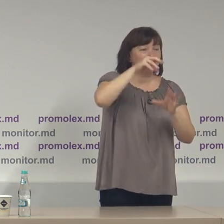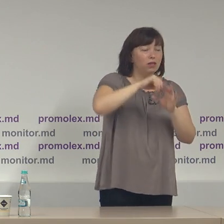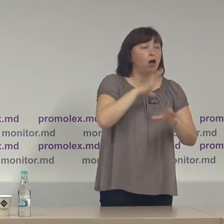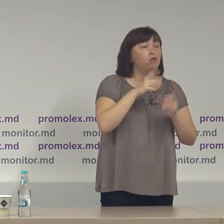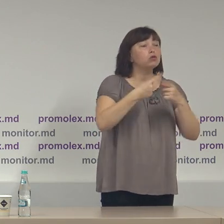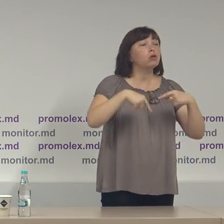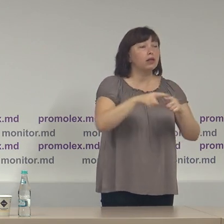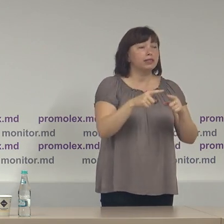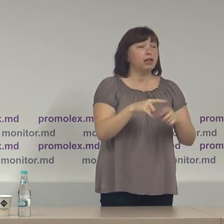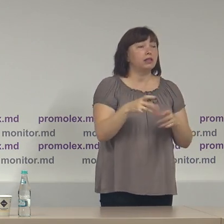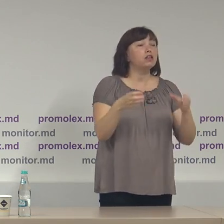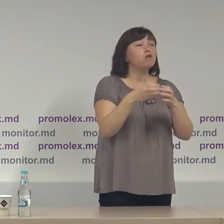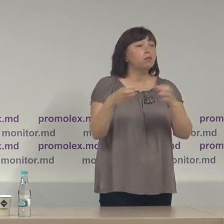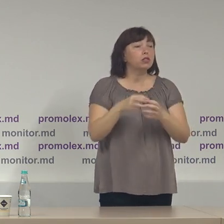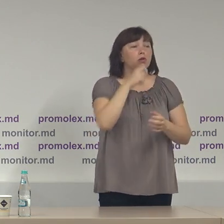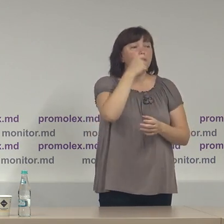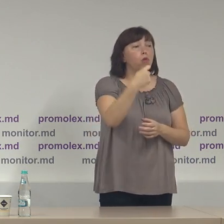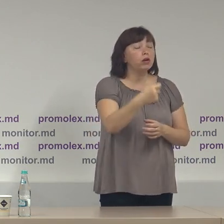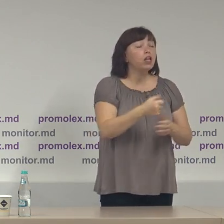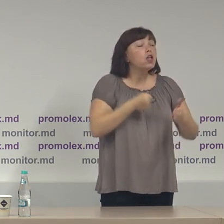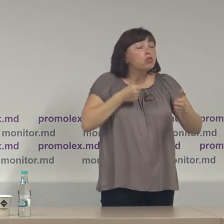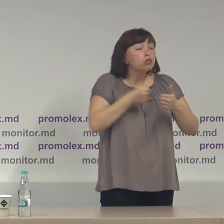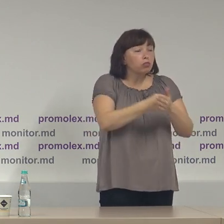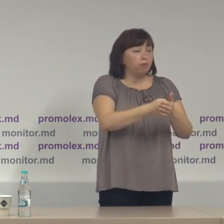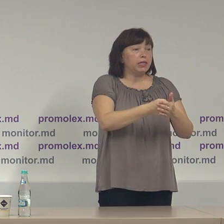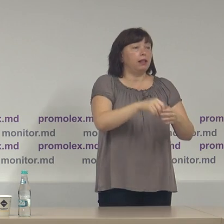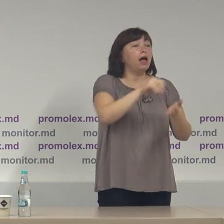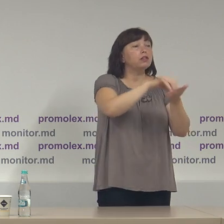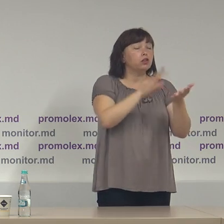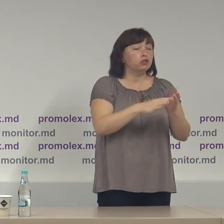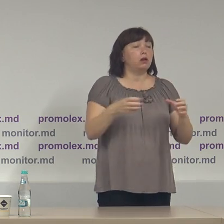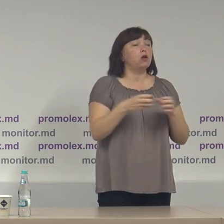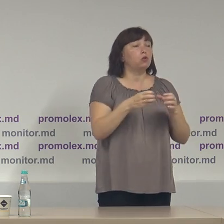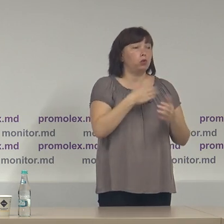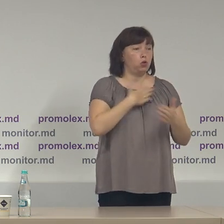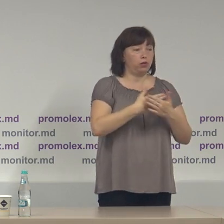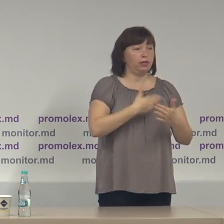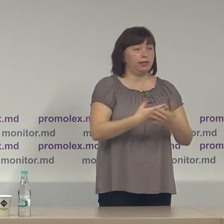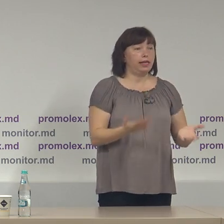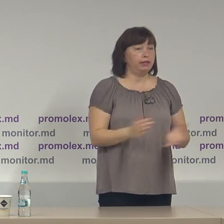organizate de formațiunile politice încă până la înregistrarea grupurilor de inițiativă